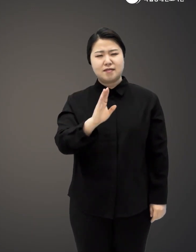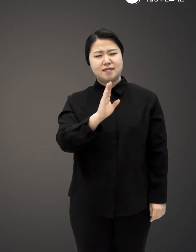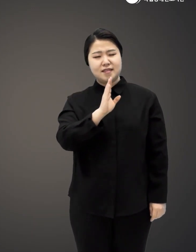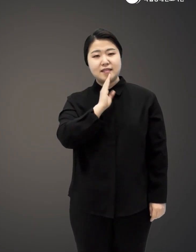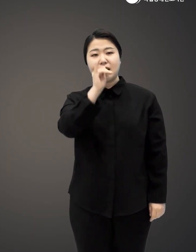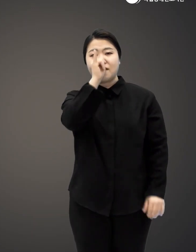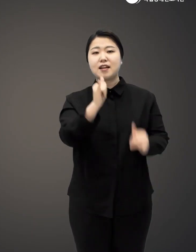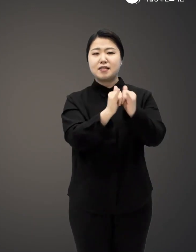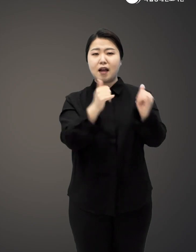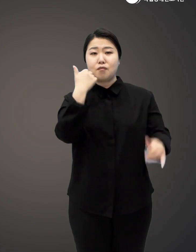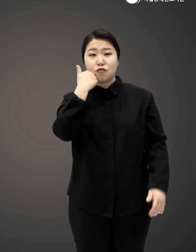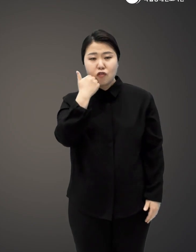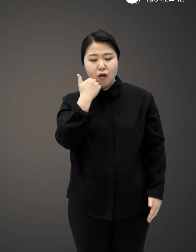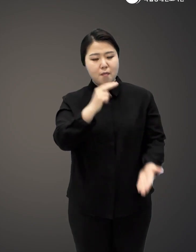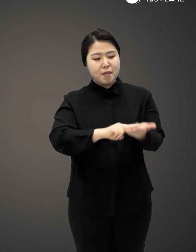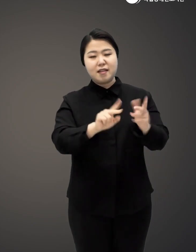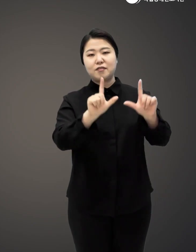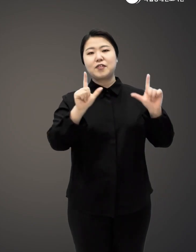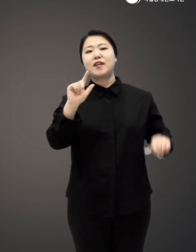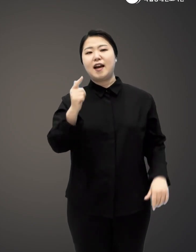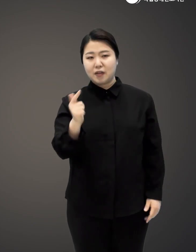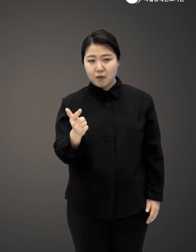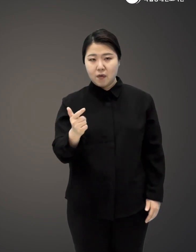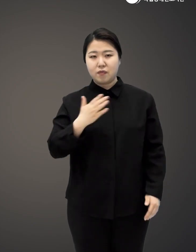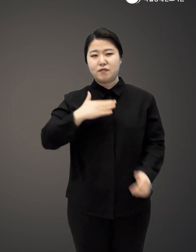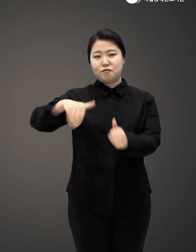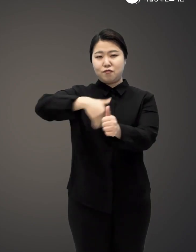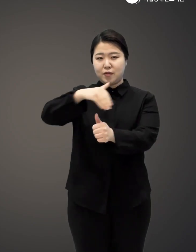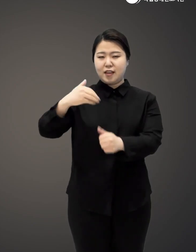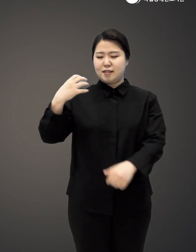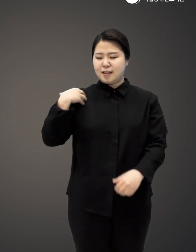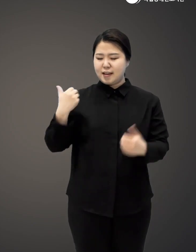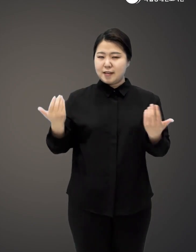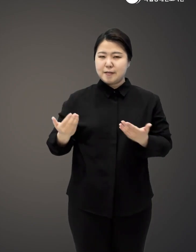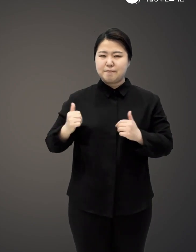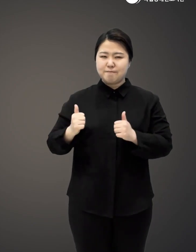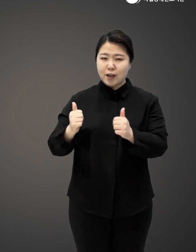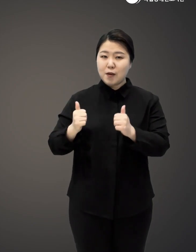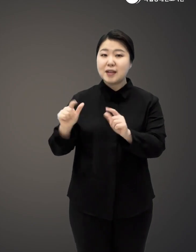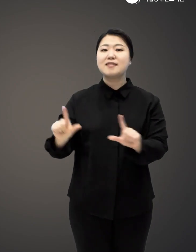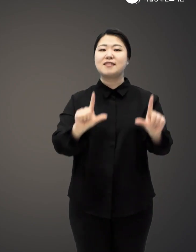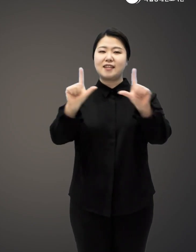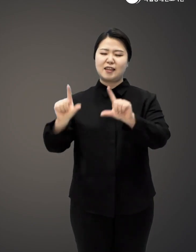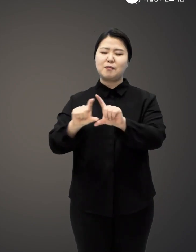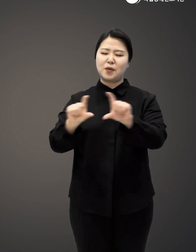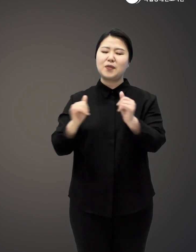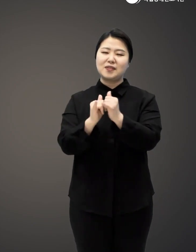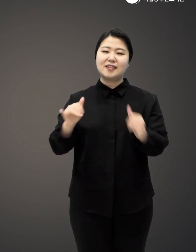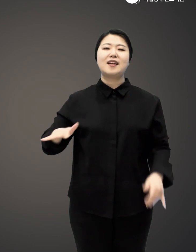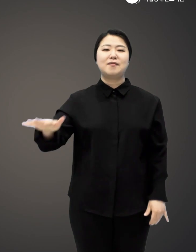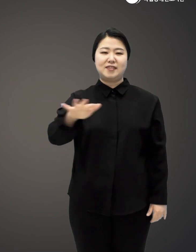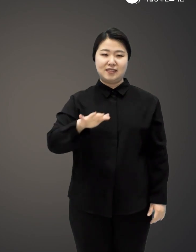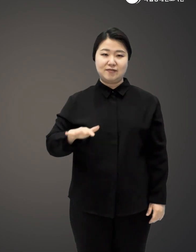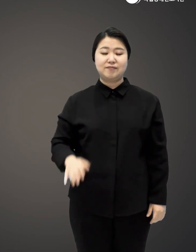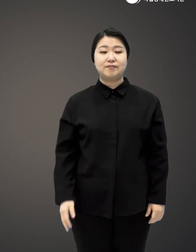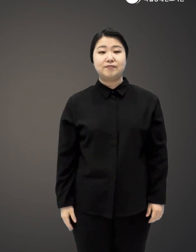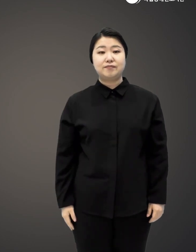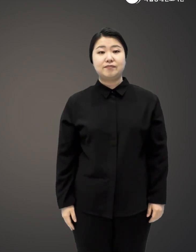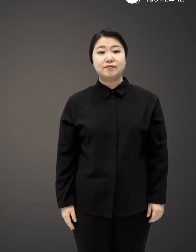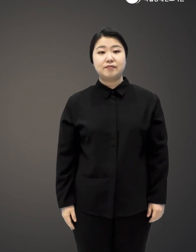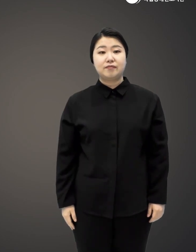진짜 영웅은 만화 속의 존재가 아니라 우리 주변에서 묵묵히 자신의 일을 해내는 평범한 사람들이었다